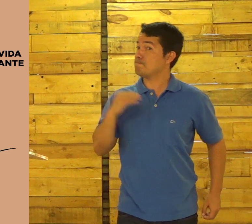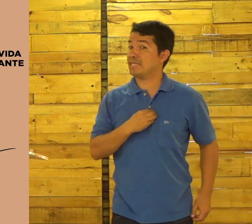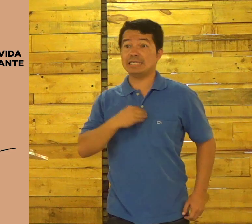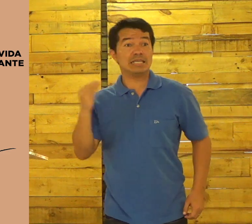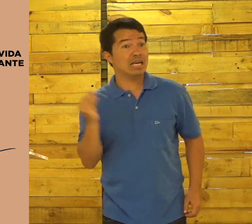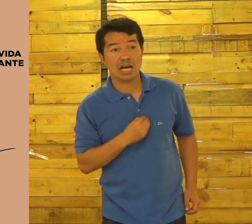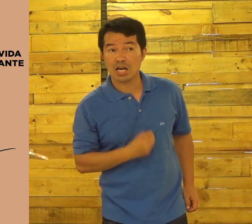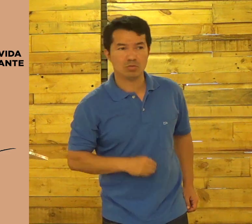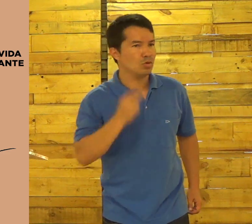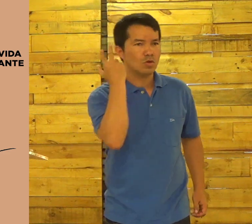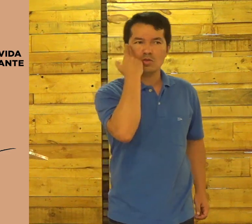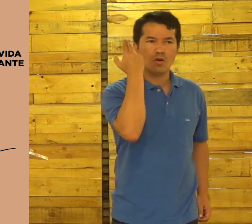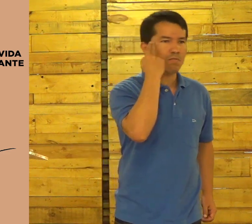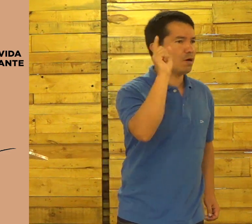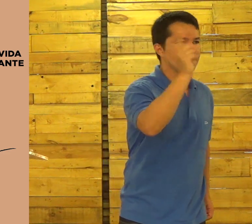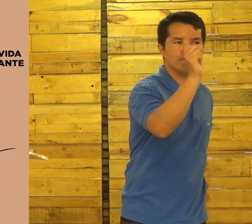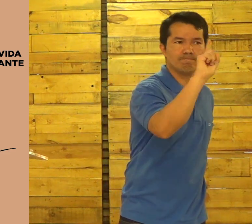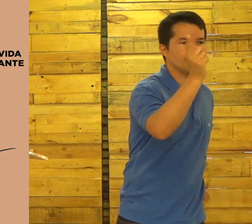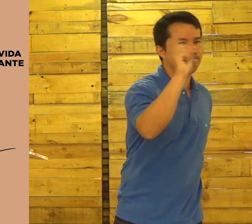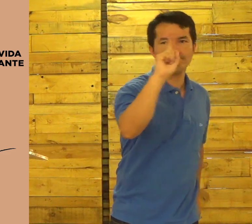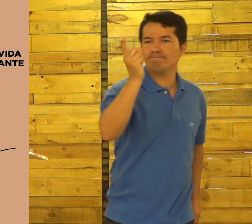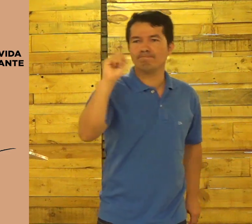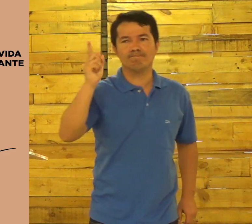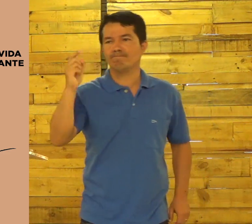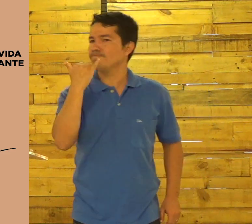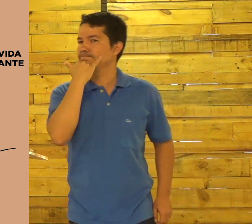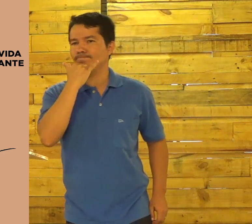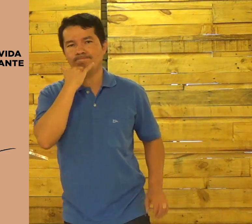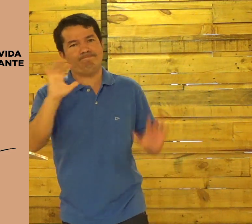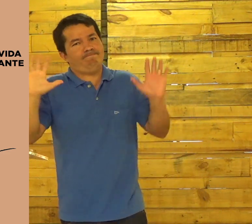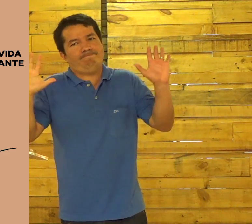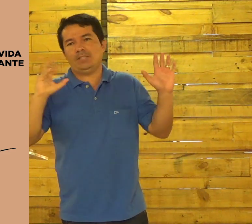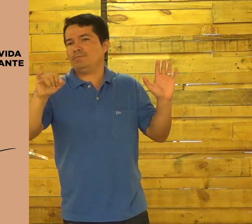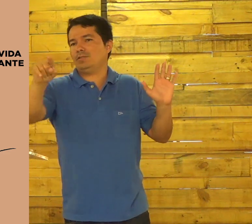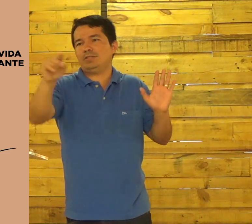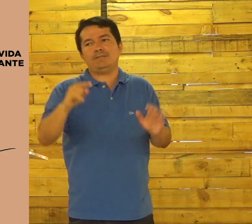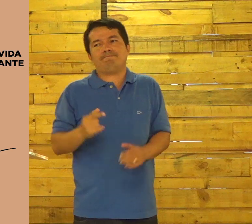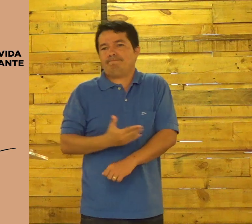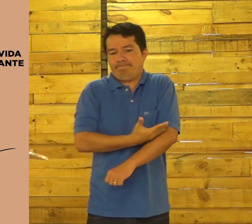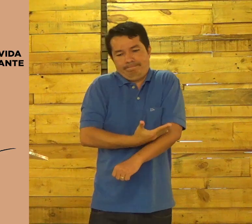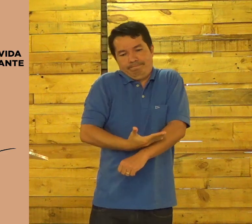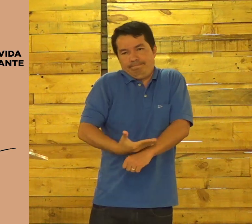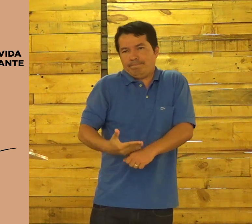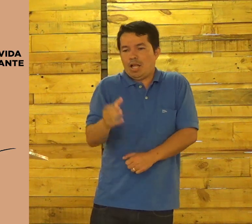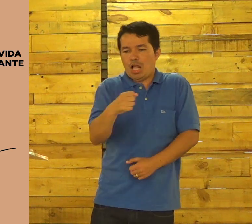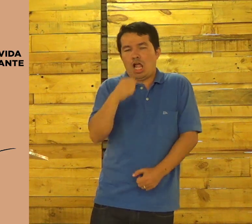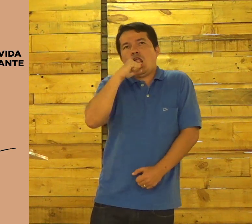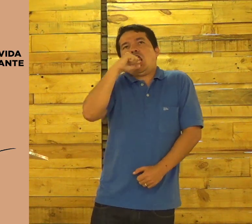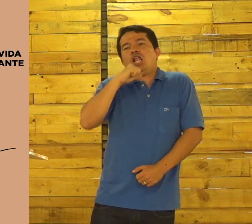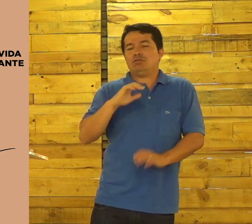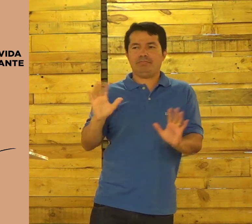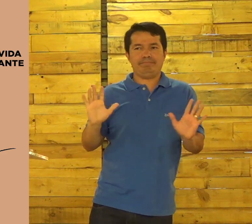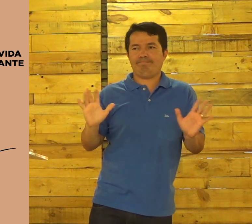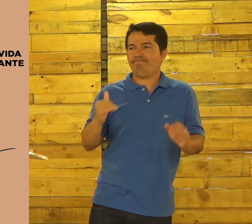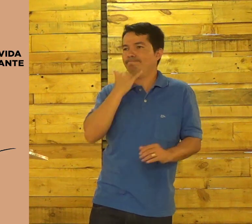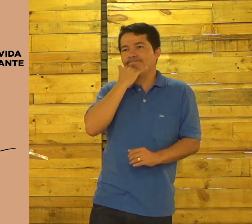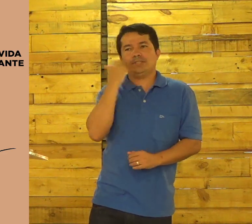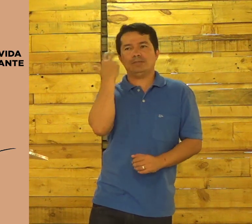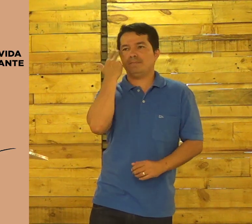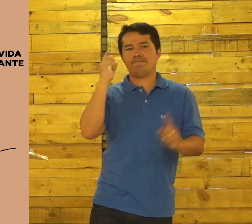É pecado. Não é normal. Não é normal. Sinto muito, mas não é normal. Se você tem esse